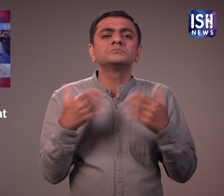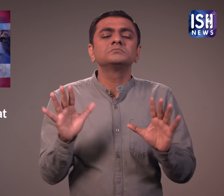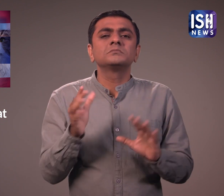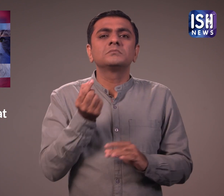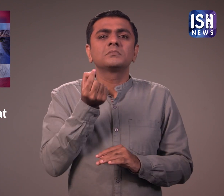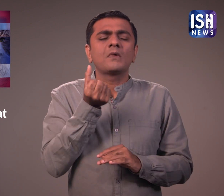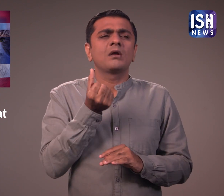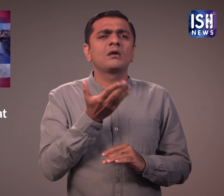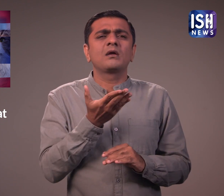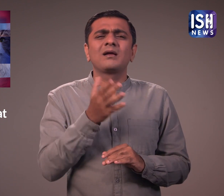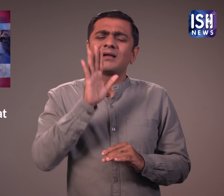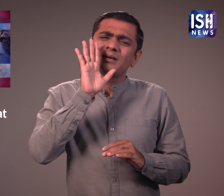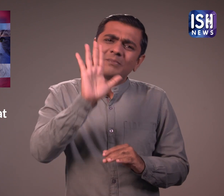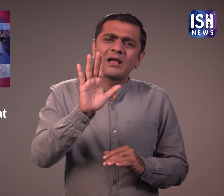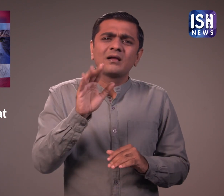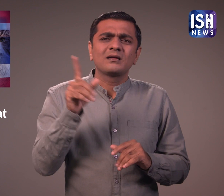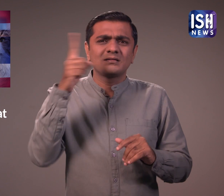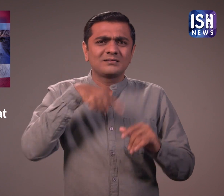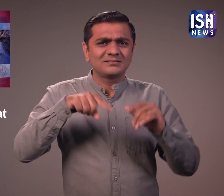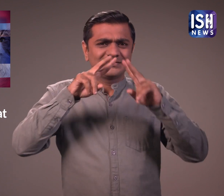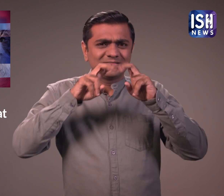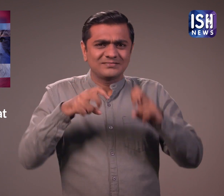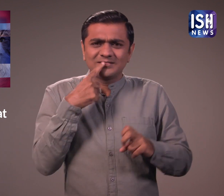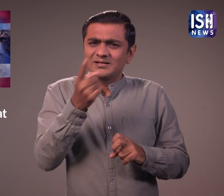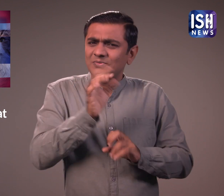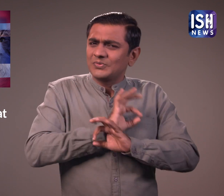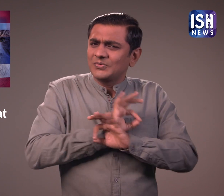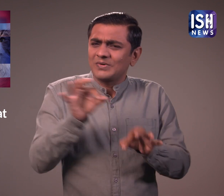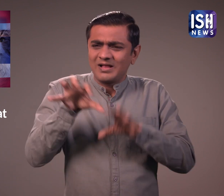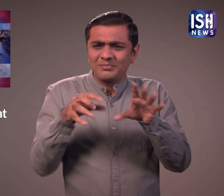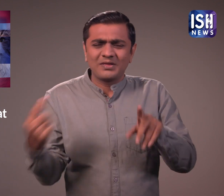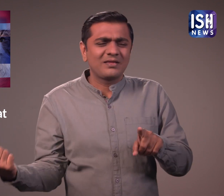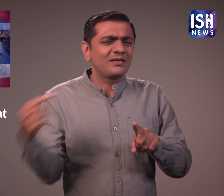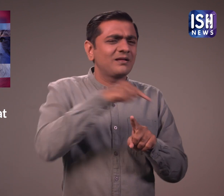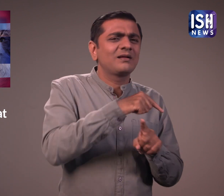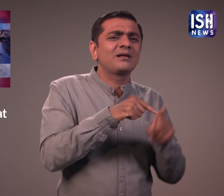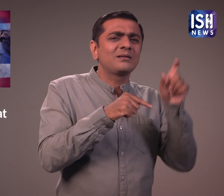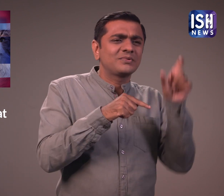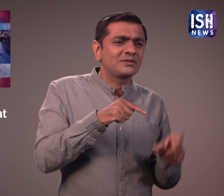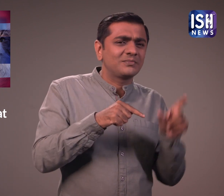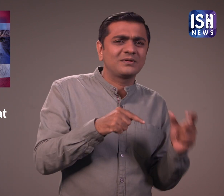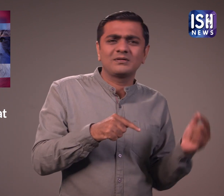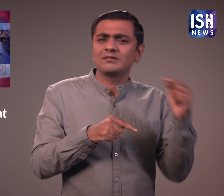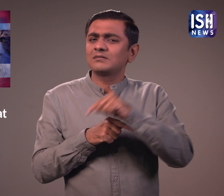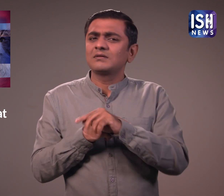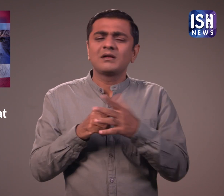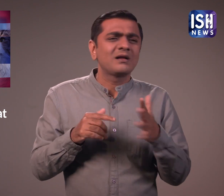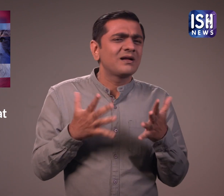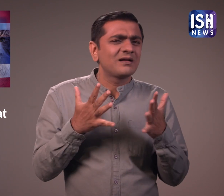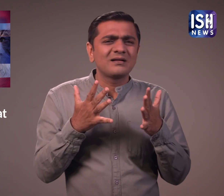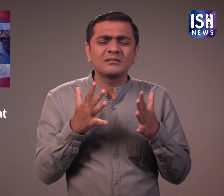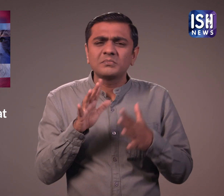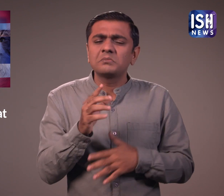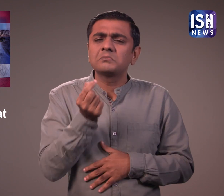चूक से वह संक्रमित हो गई। हाला कि शोट से पता चलता है कि बिल्ली मानव प्रसार शायद दुरलब